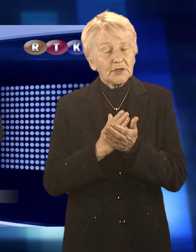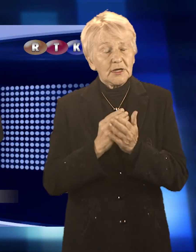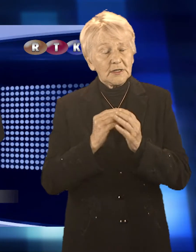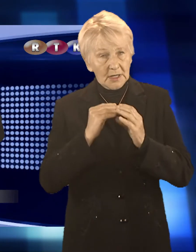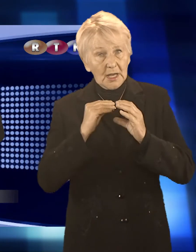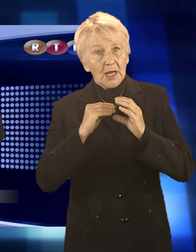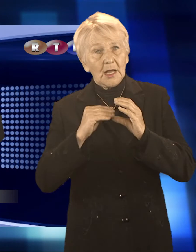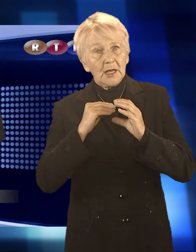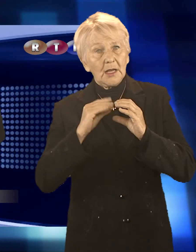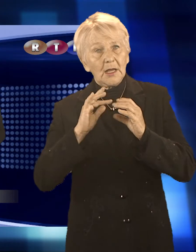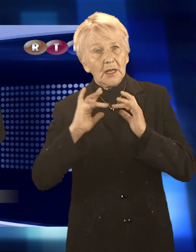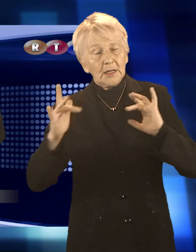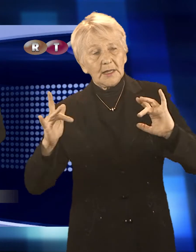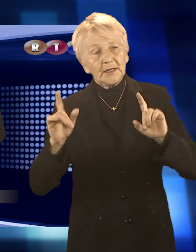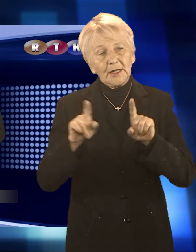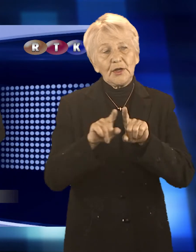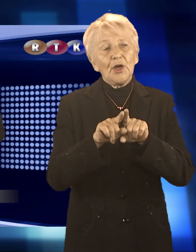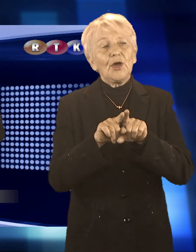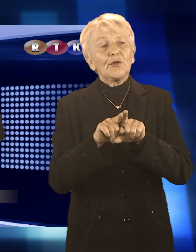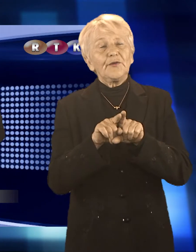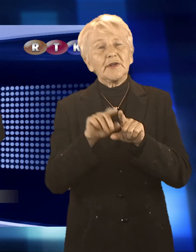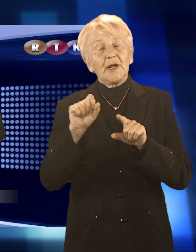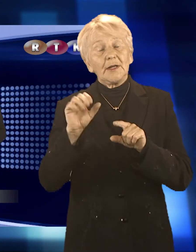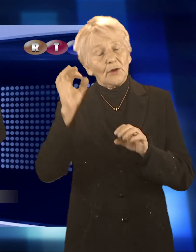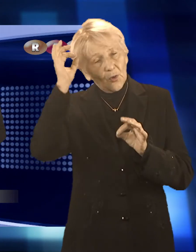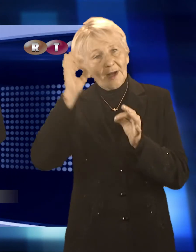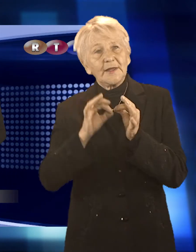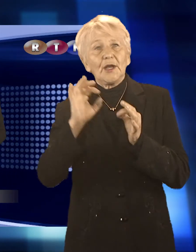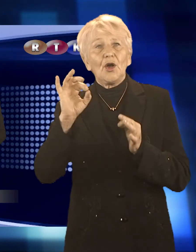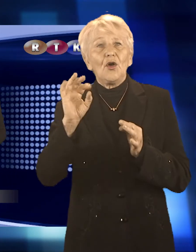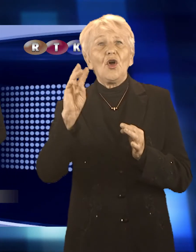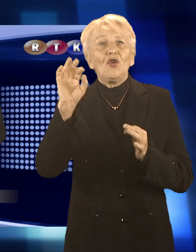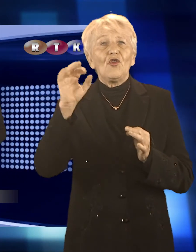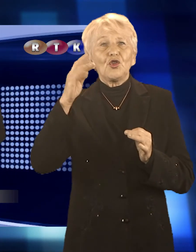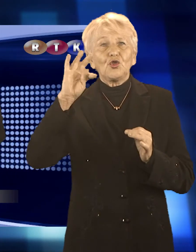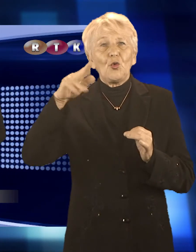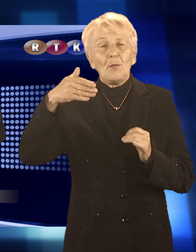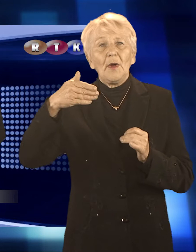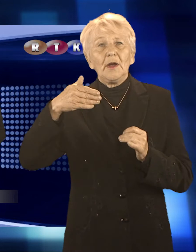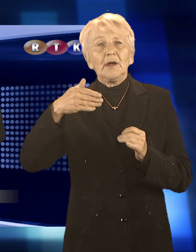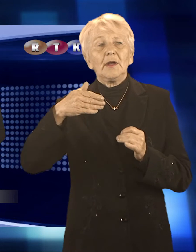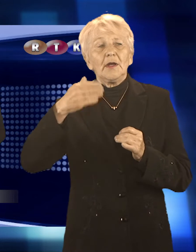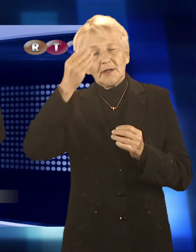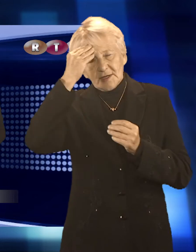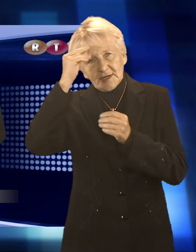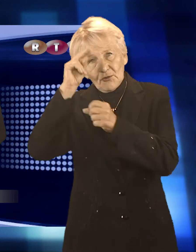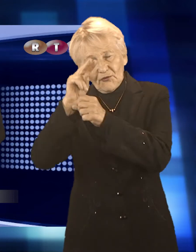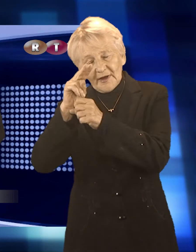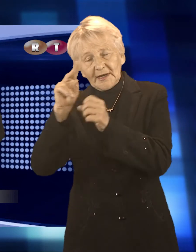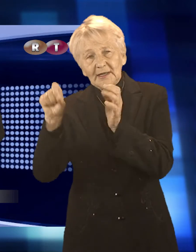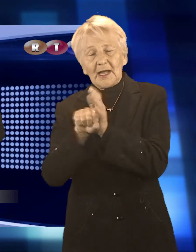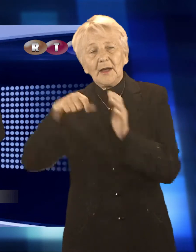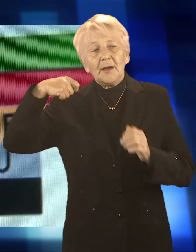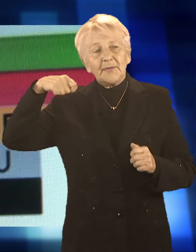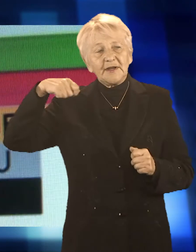wotum zaufania dla prezydenta, nad którym głosowali radni. Czy Dariusz Polowy zakończył obrady z satysfakcją? Odpowiedź w